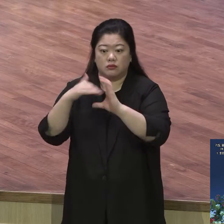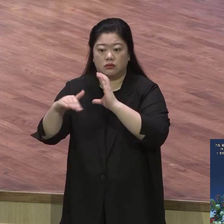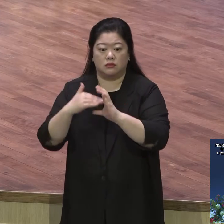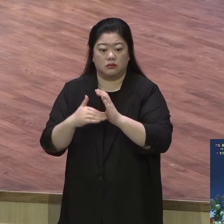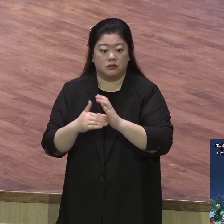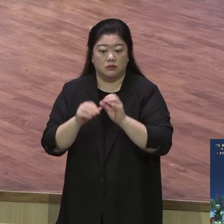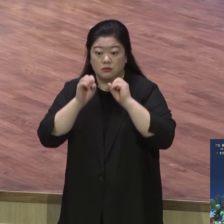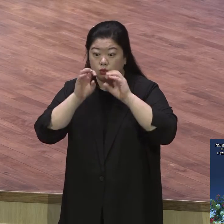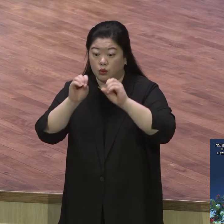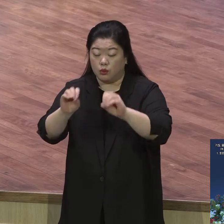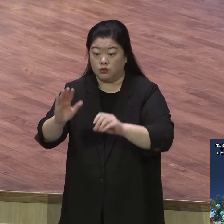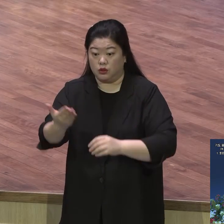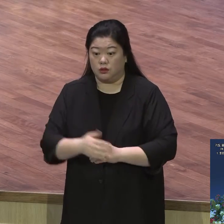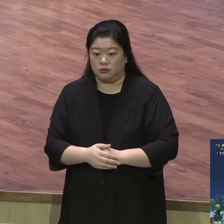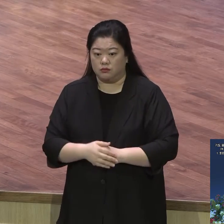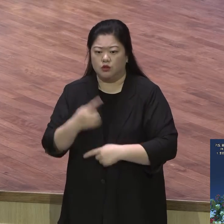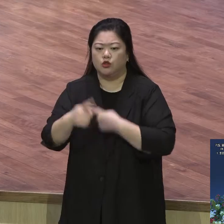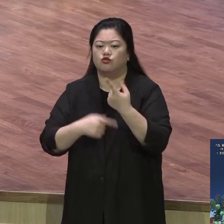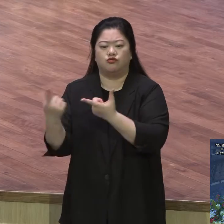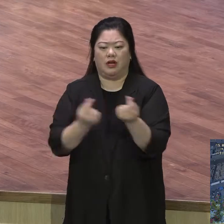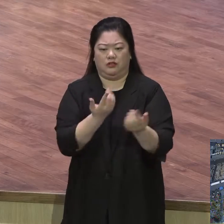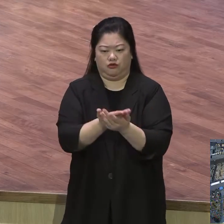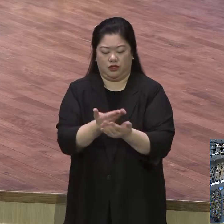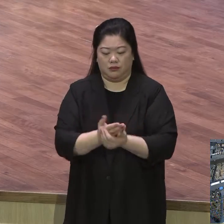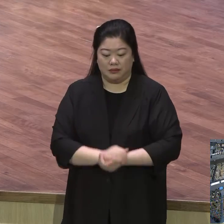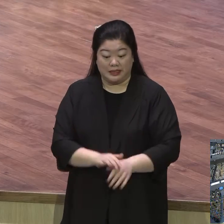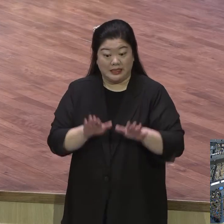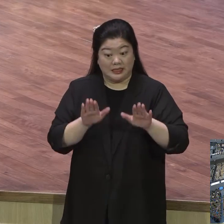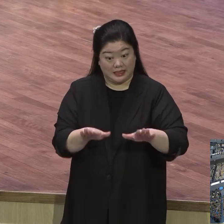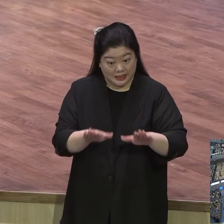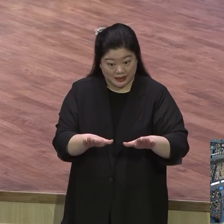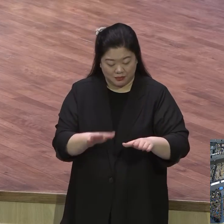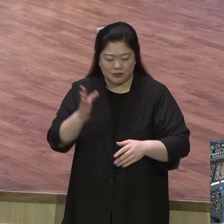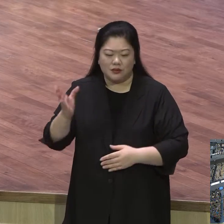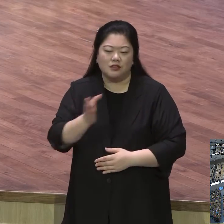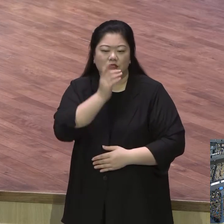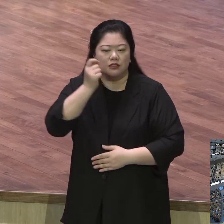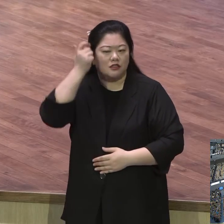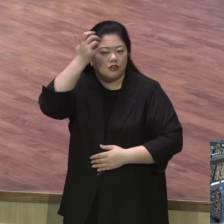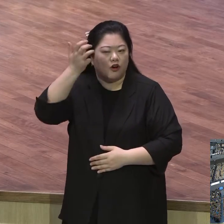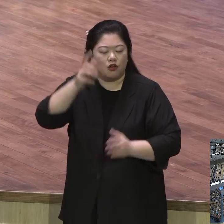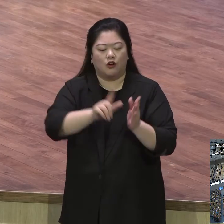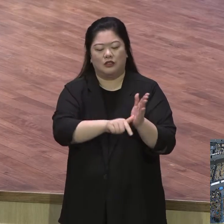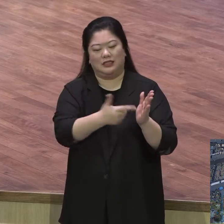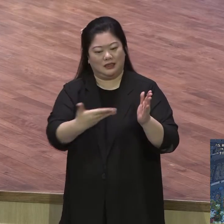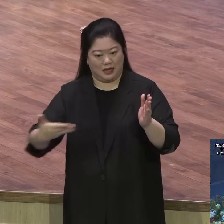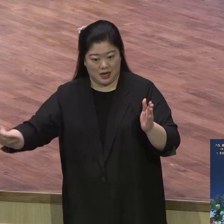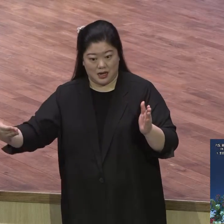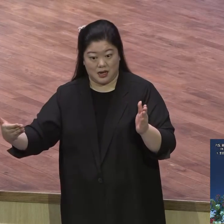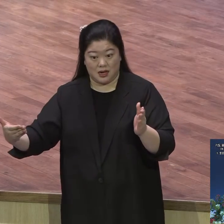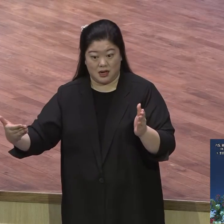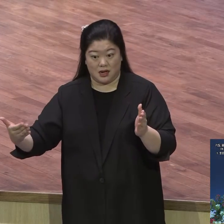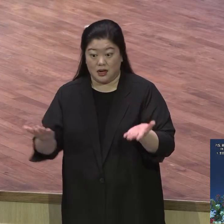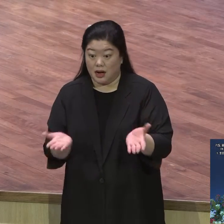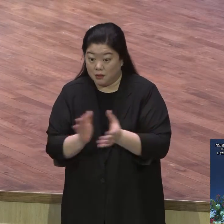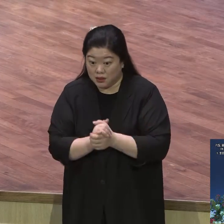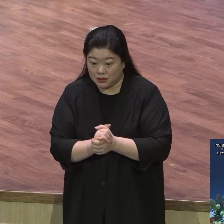따라서 성령시대다 성령시대 성령 성부 성자 성령 한 분이 있지만